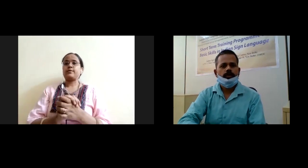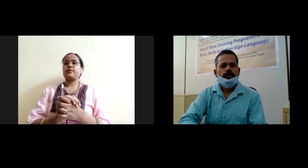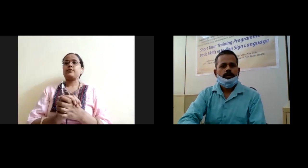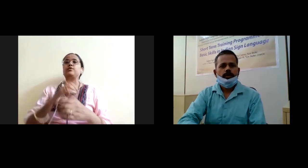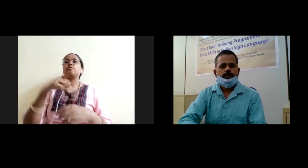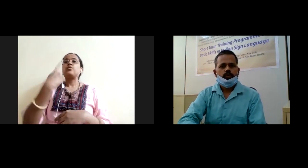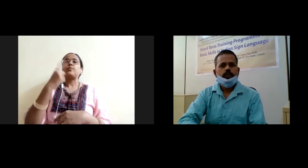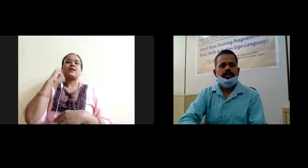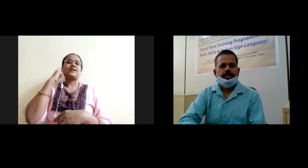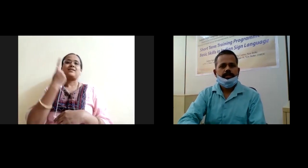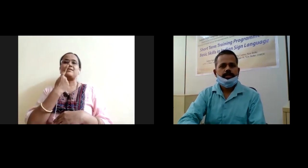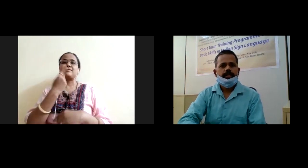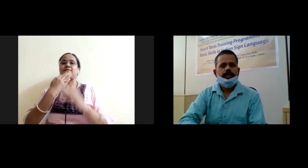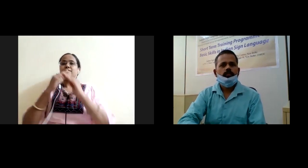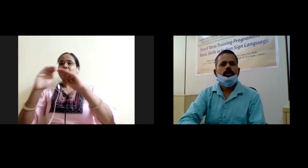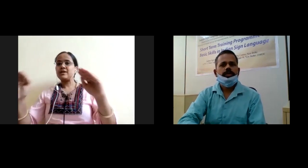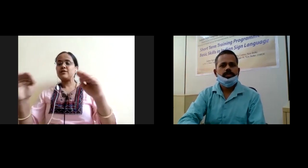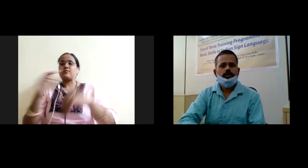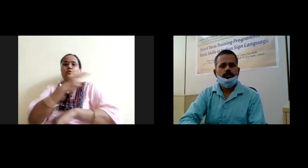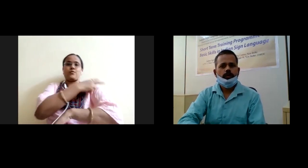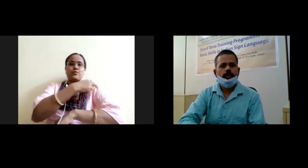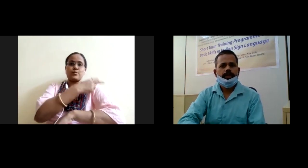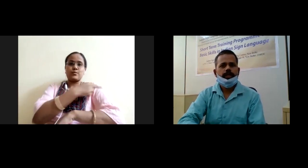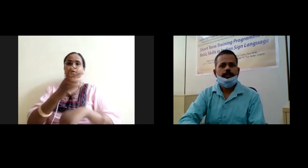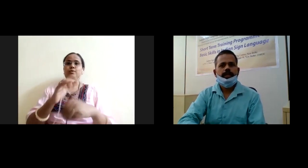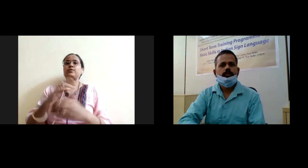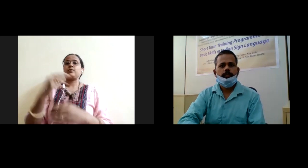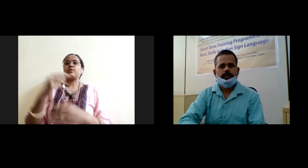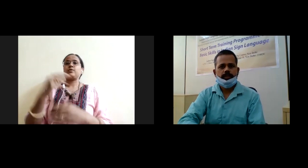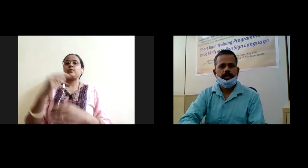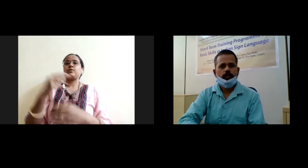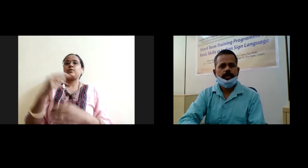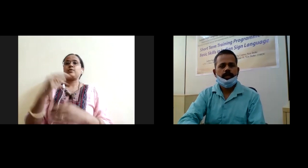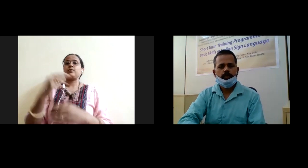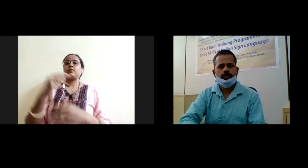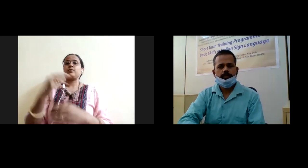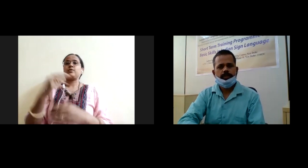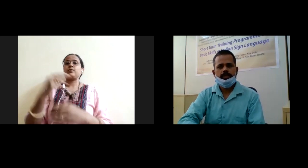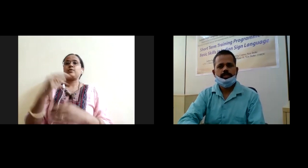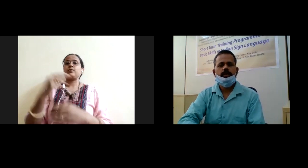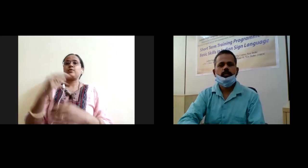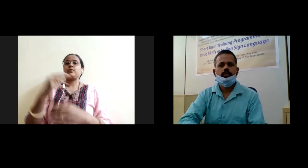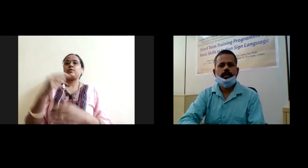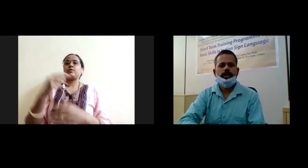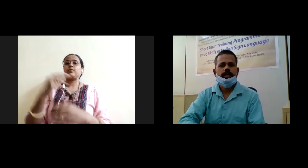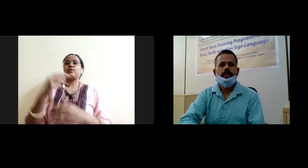स्टूडेंट्स हैं इसलिए के वो हरी सर को फॉलो करेंगे पहले वो प्रतिग्या बोलेंगे और उसके पीछे से हमको दोराना है